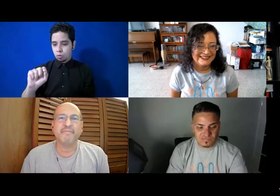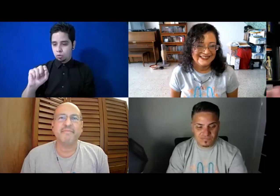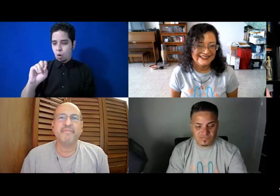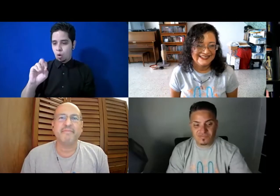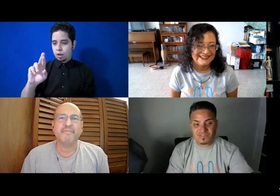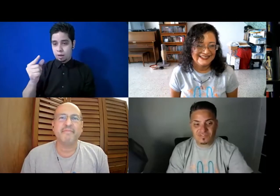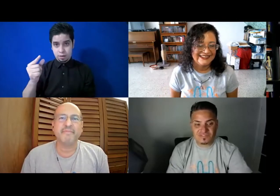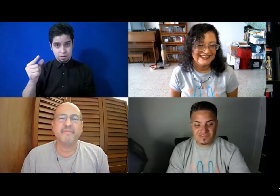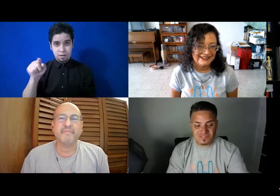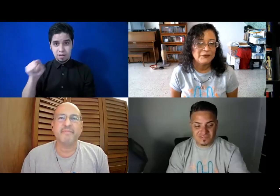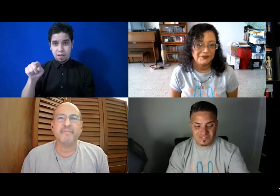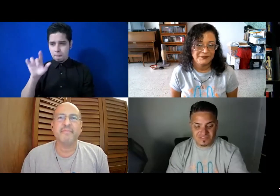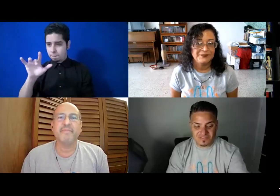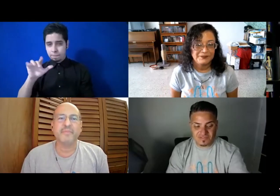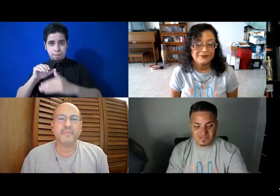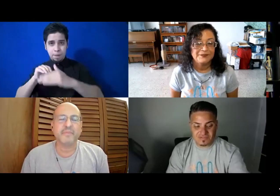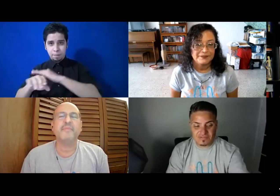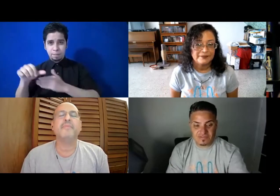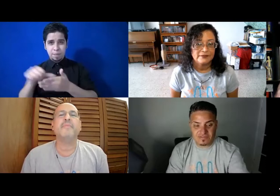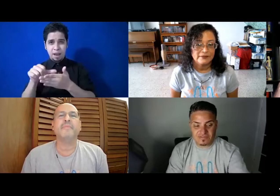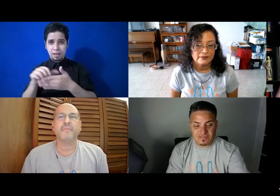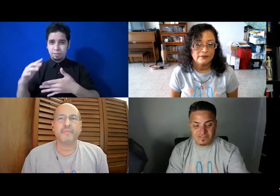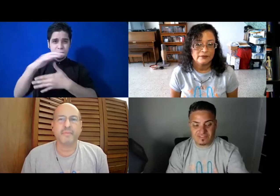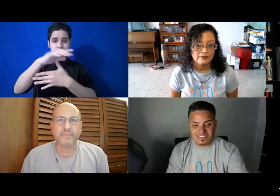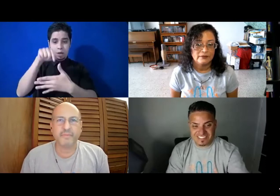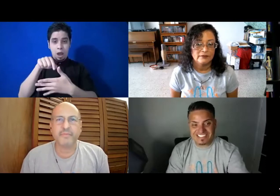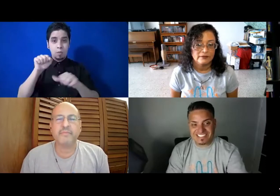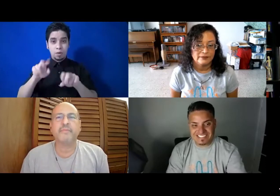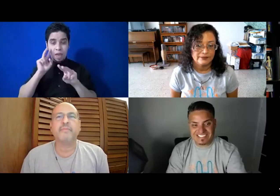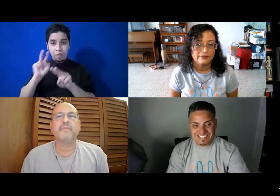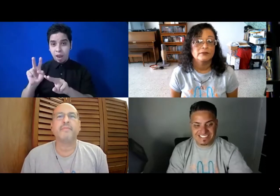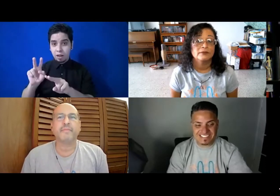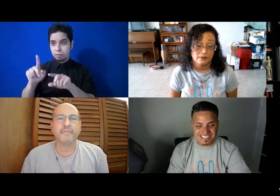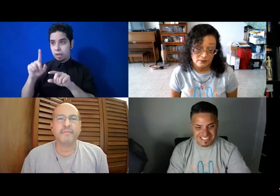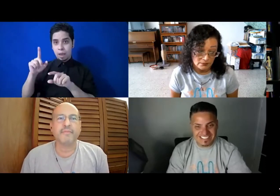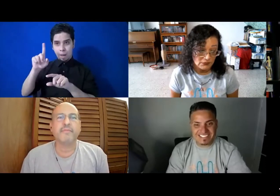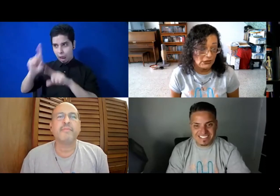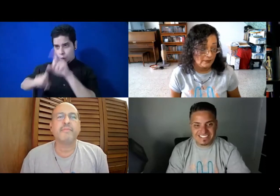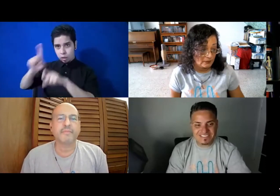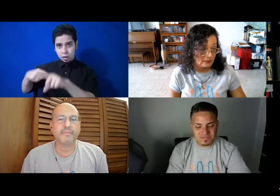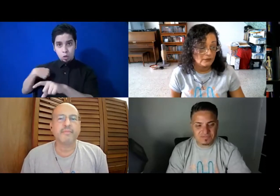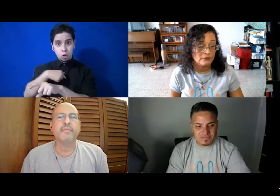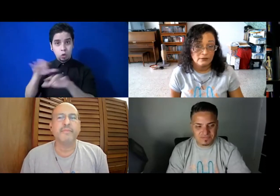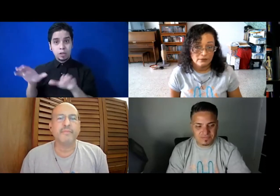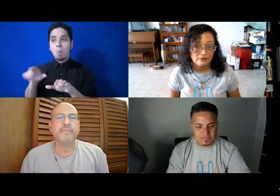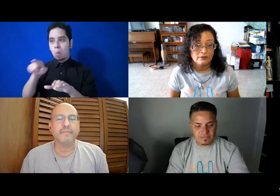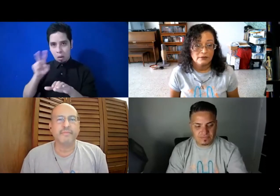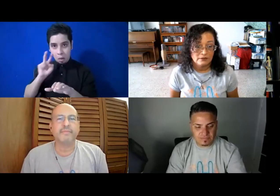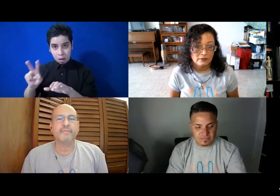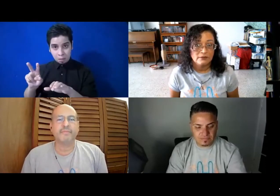nuestro portal principal. Ahí pueden entrar para que vean, mire, las encuestas que estamos haciendo todas las semanas, pueden accesar todas